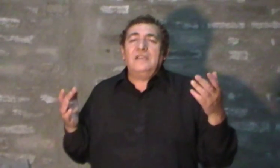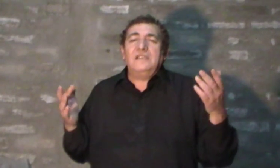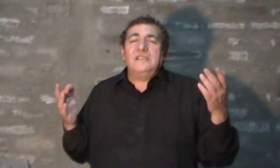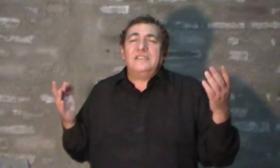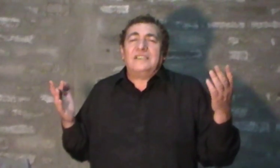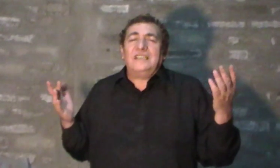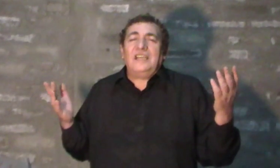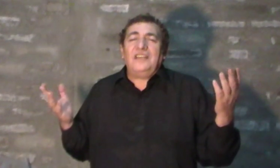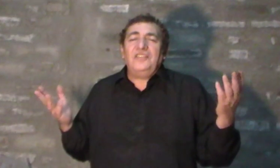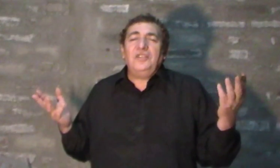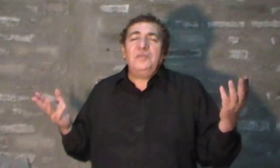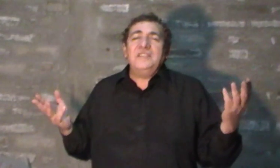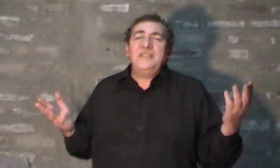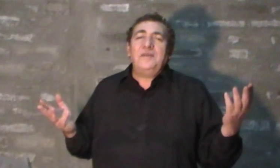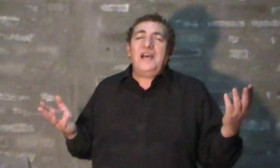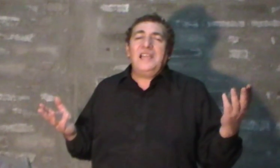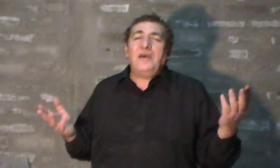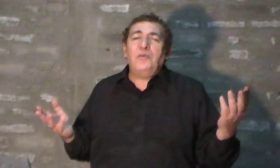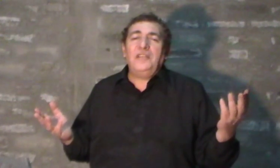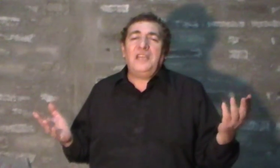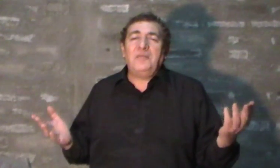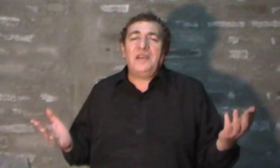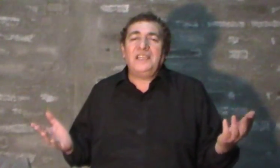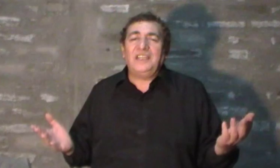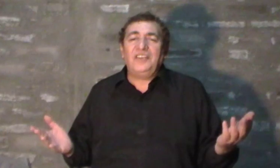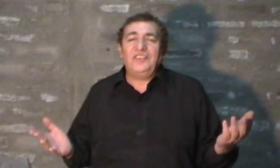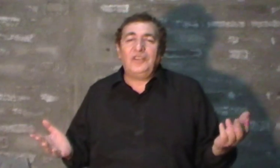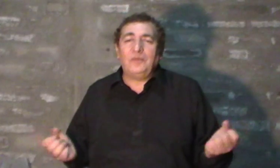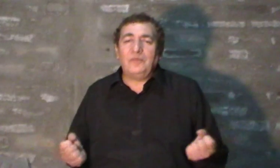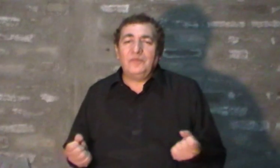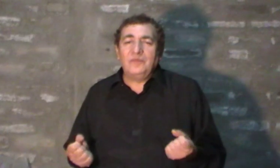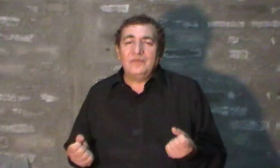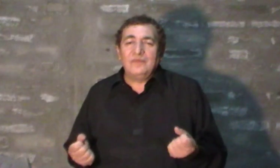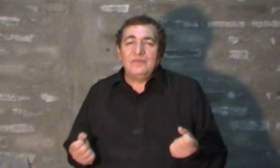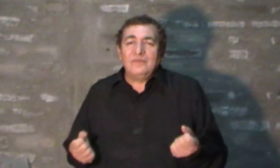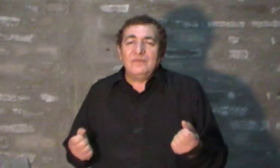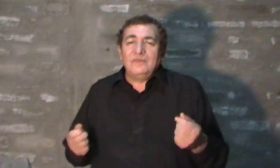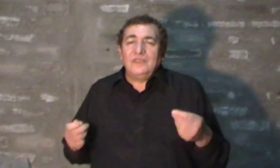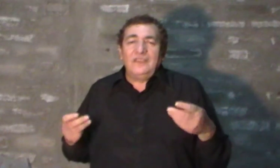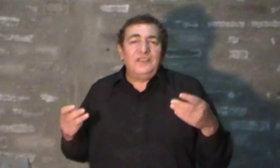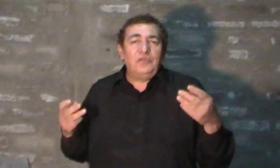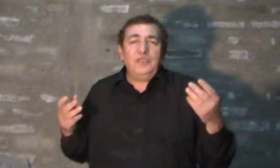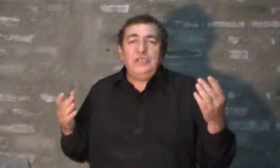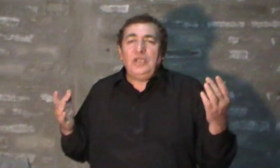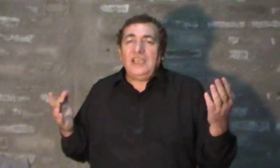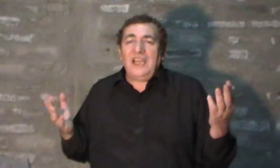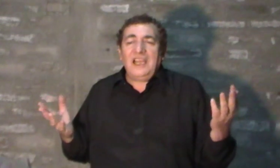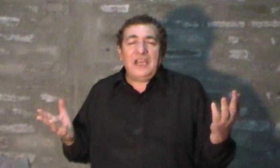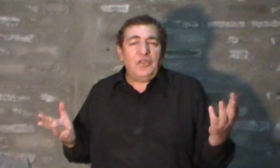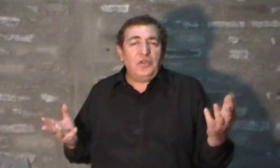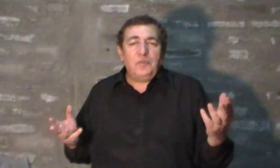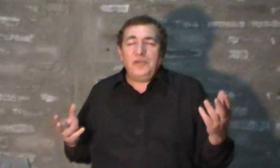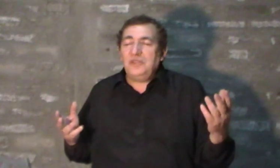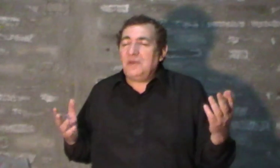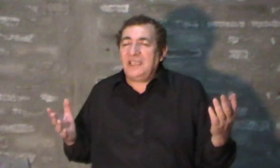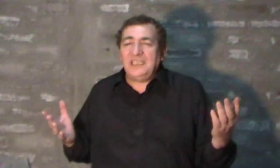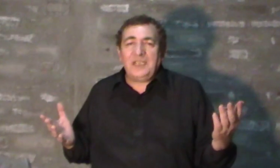La relajación me lleva a la buena imaginación. Si no estoy relajado, no puedo imaginar